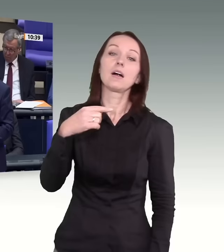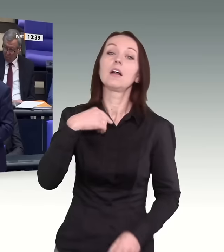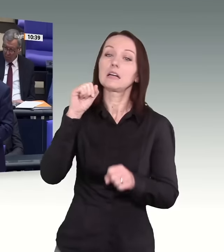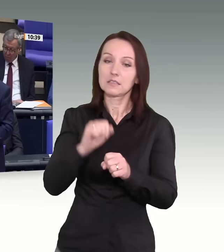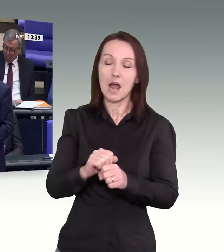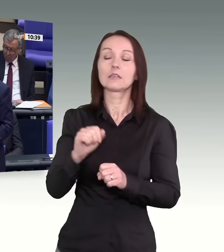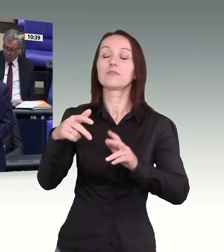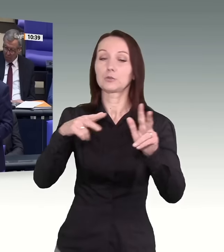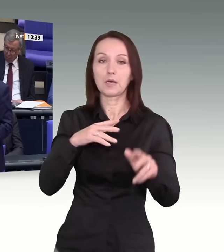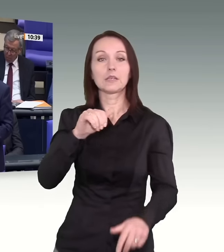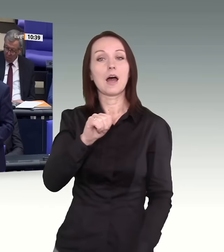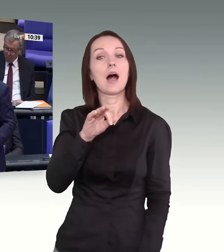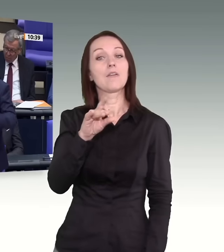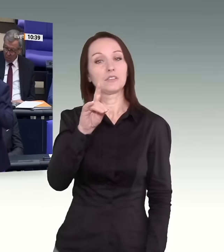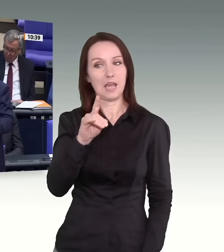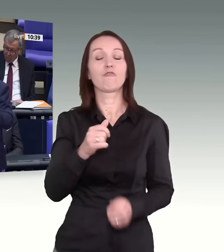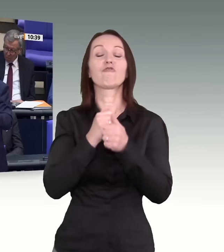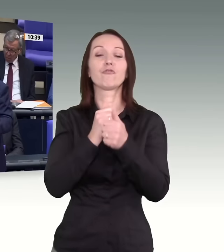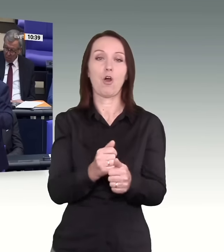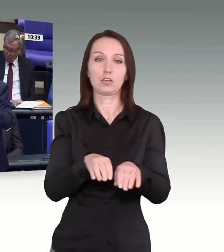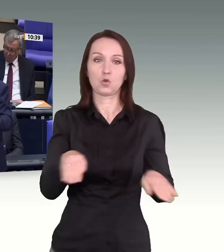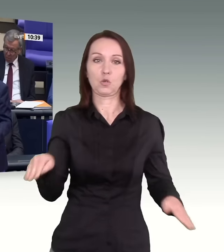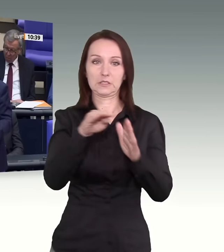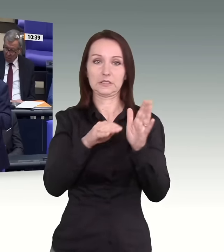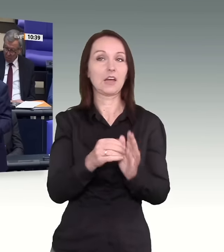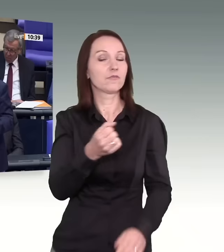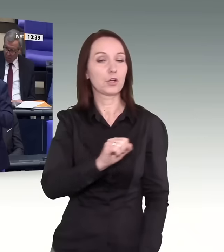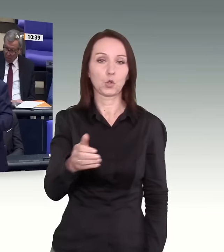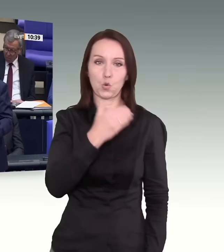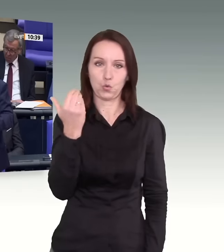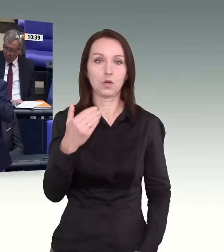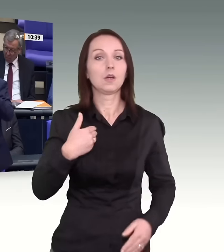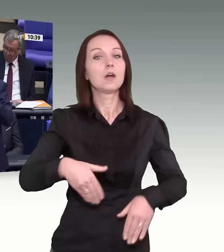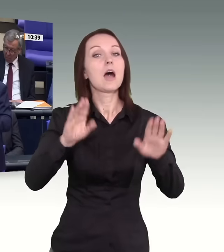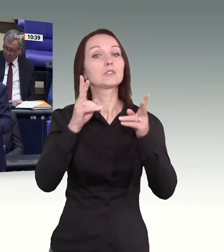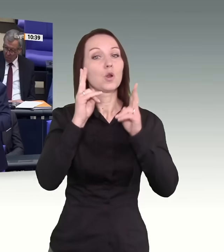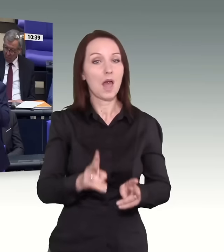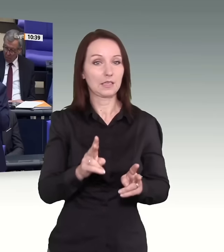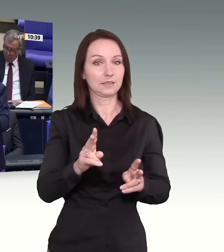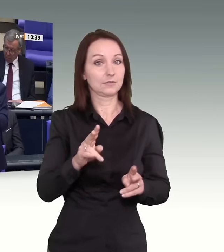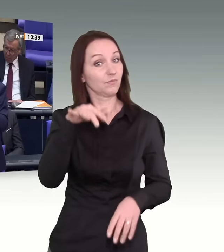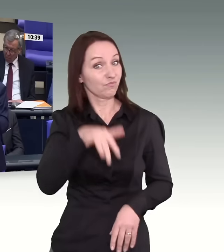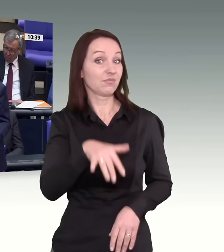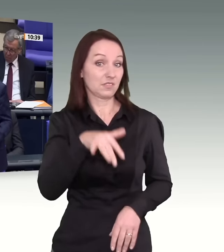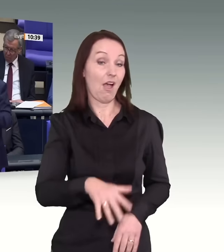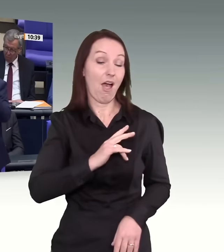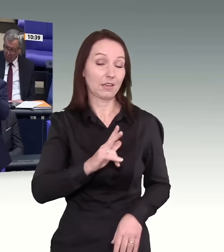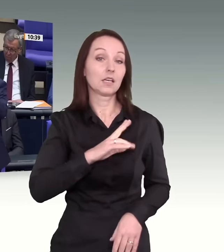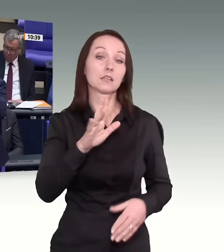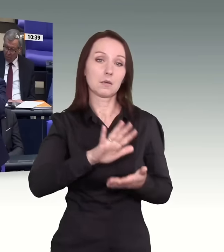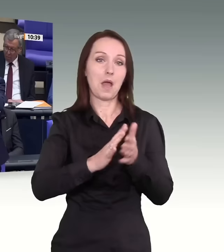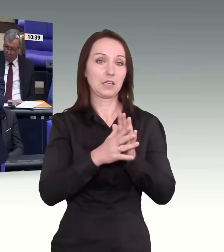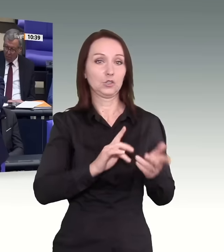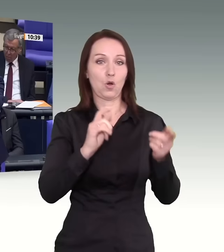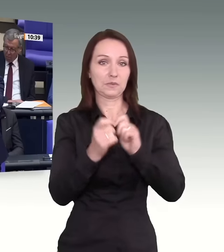ich kann Ihnen versichern, die AfD hält das Grundgesetz ein. Sie setzt das Asylrecht um, das wir eigentlich haben. Und sie wird